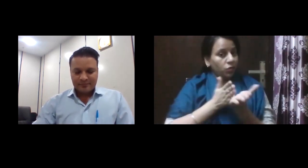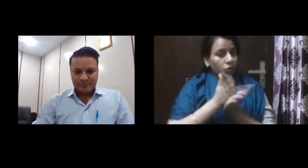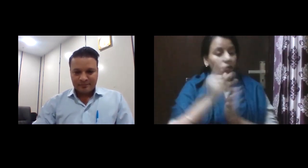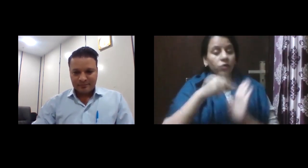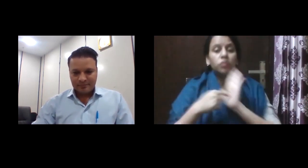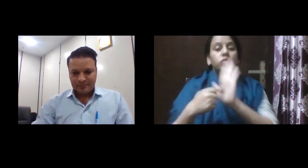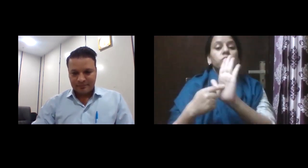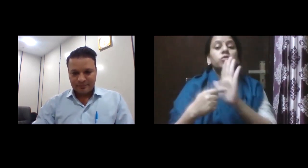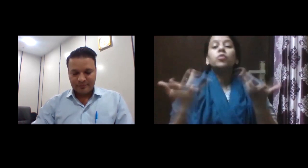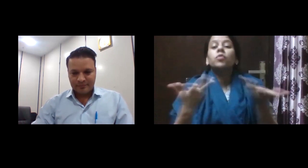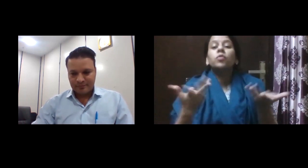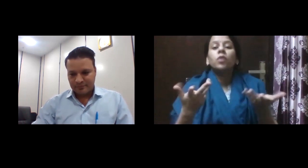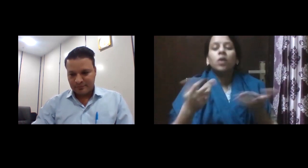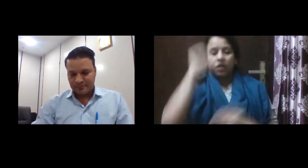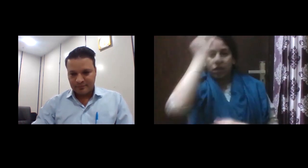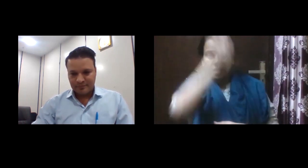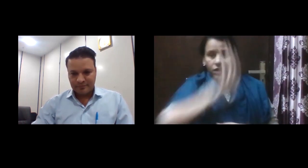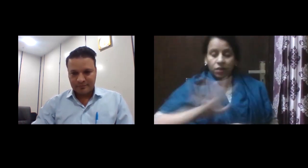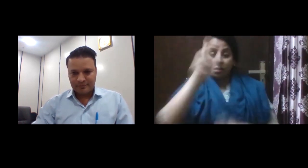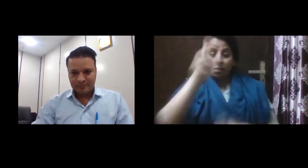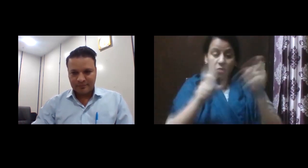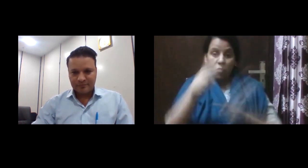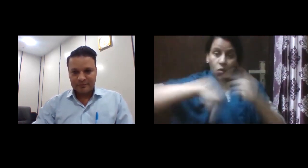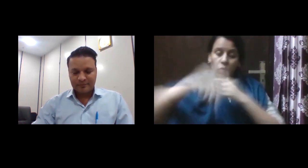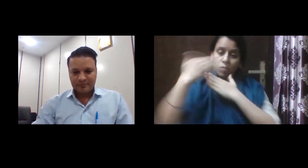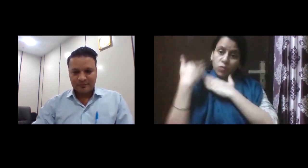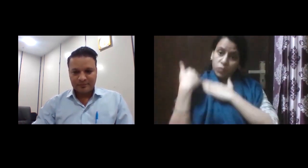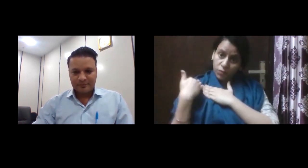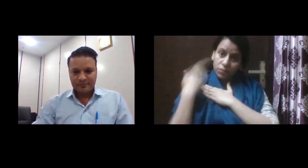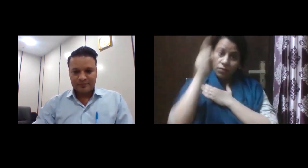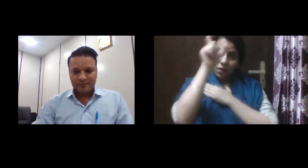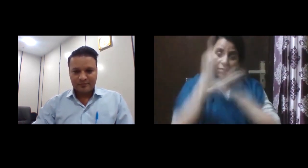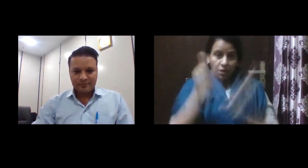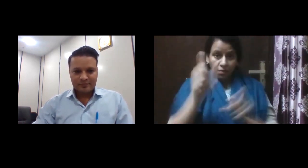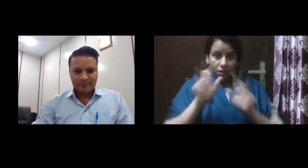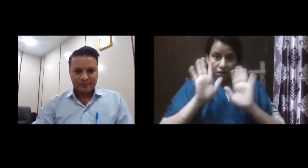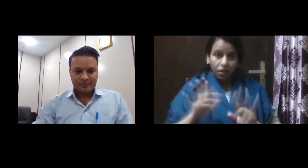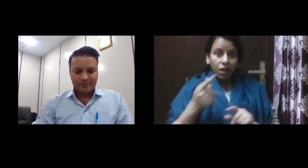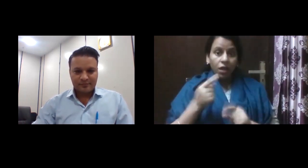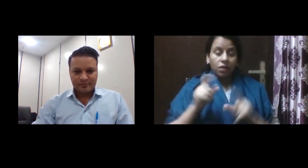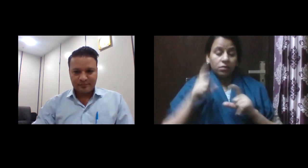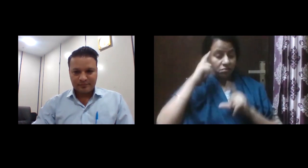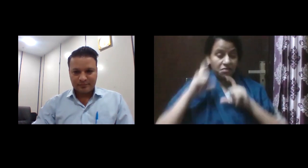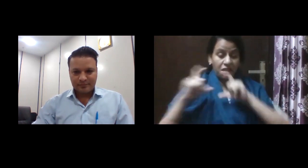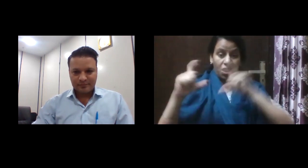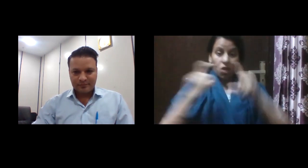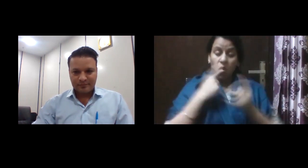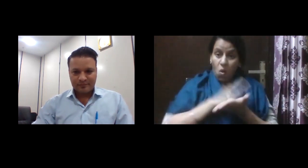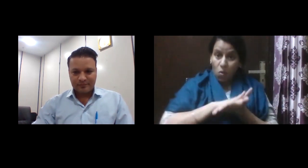नागरिक है और जहां बात आती है सतर्ता की इमामदारी की तो हम नागरिक भी उसमें पीछे नहीं है और